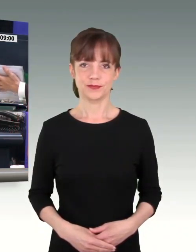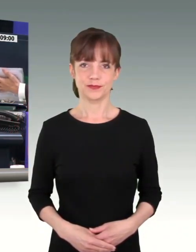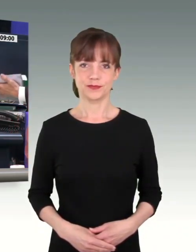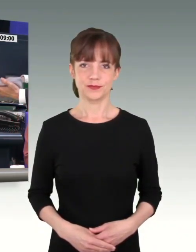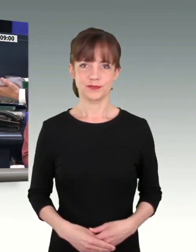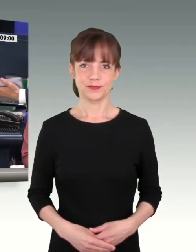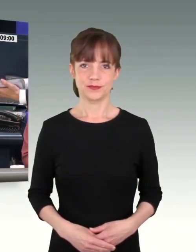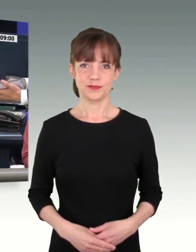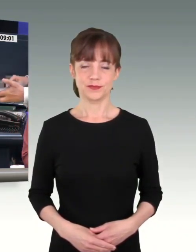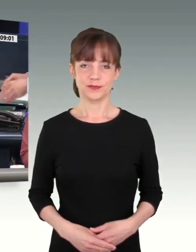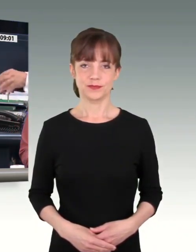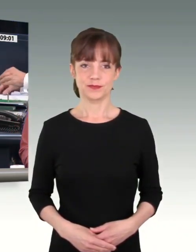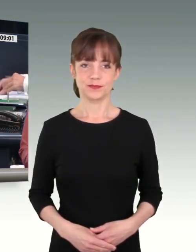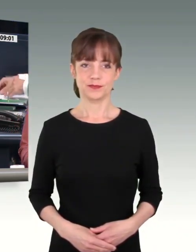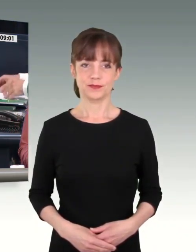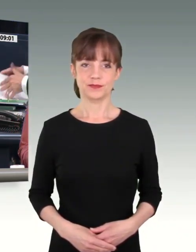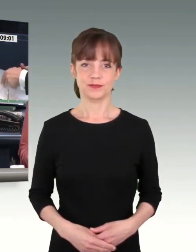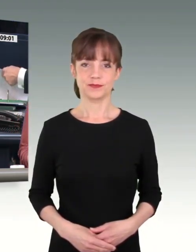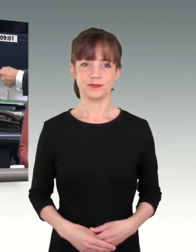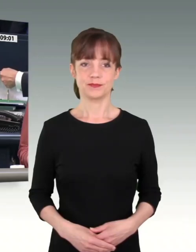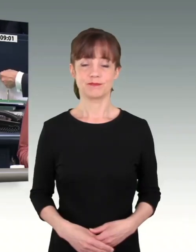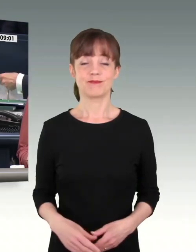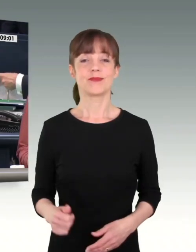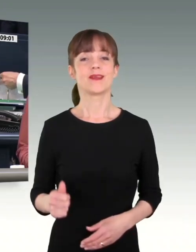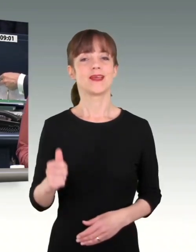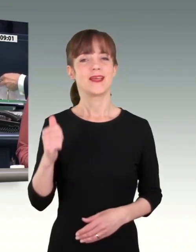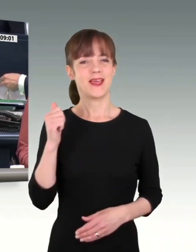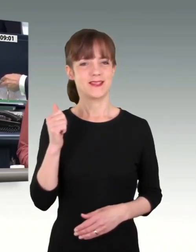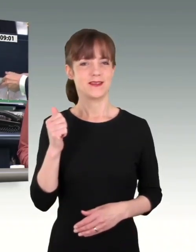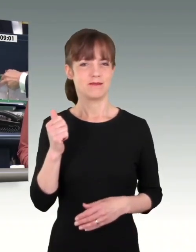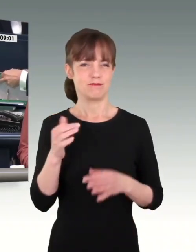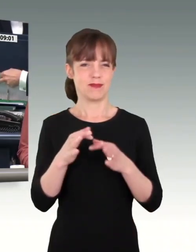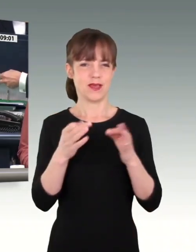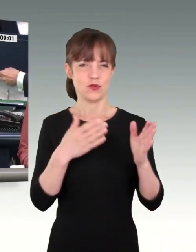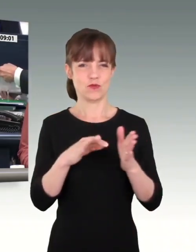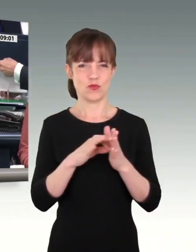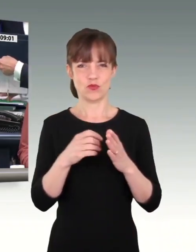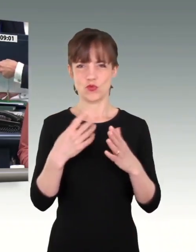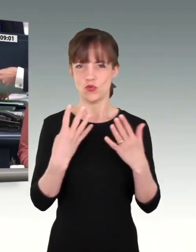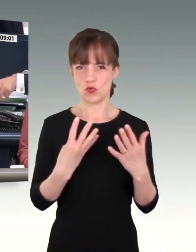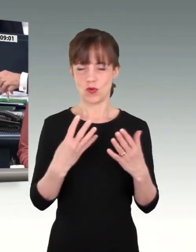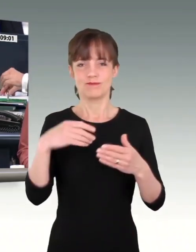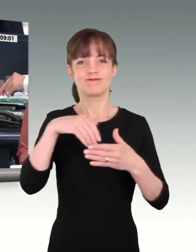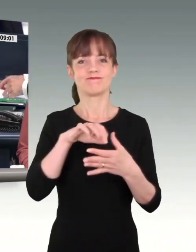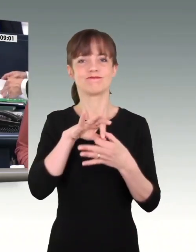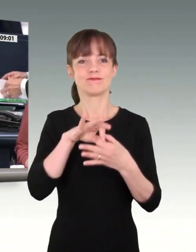Die gestern als Tagesordnungspunkt 9 beratenden Drucksachen 19